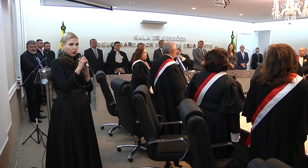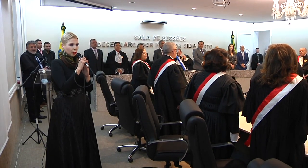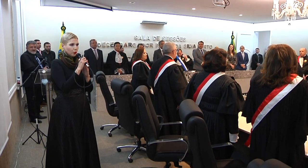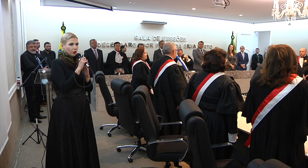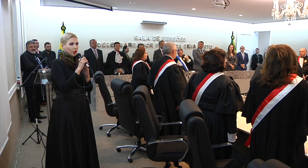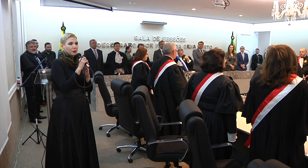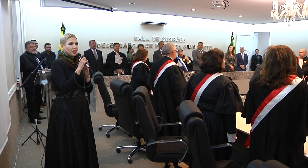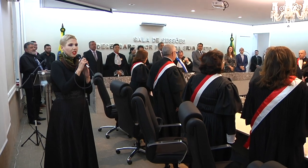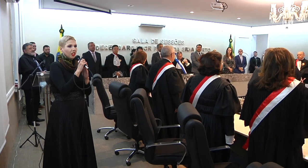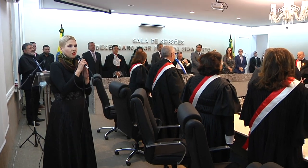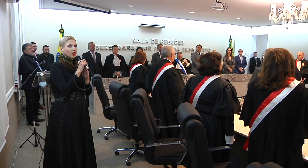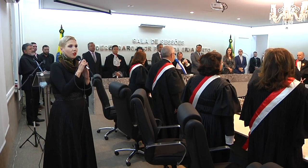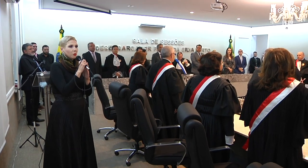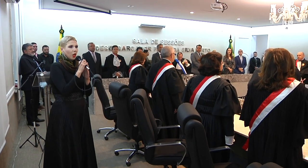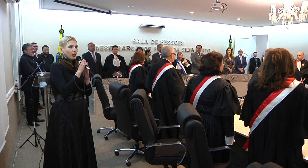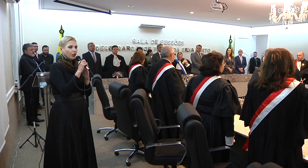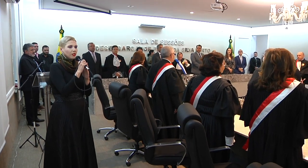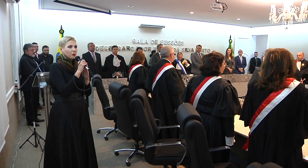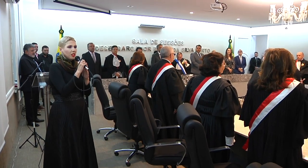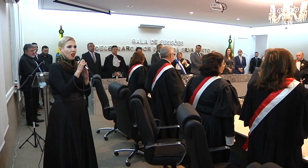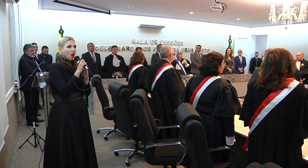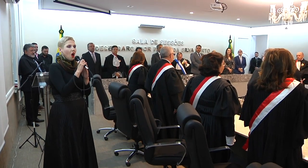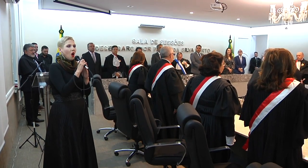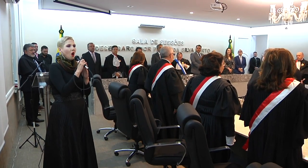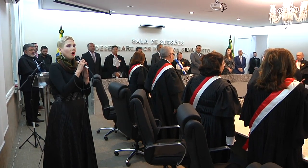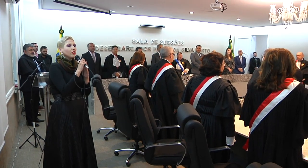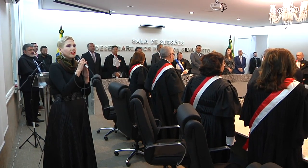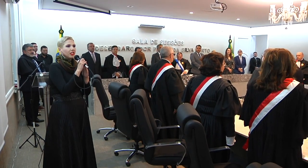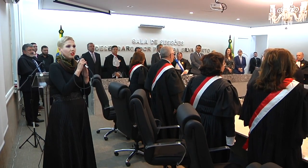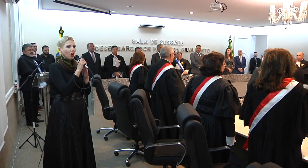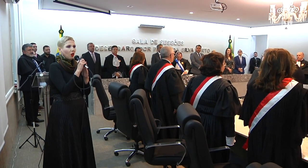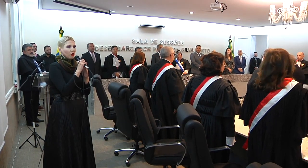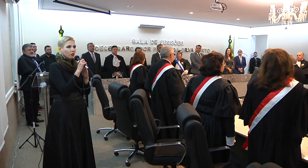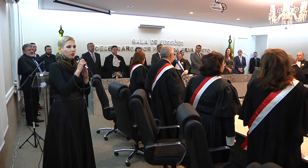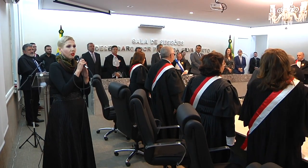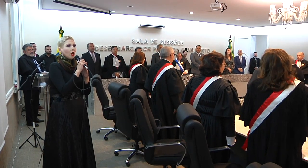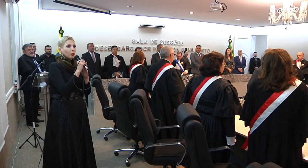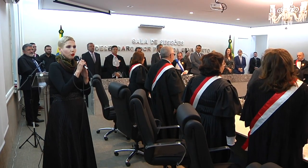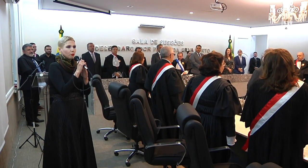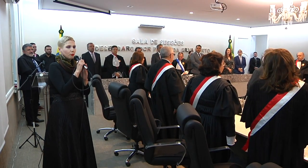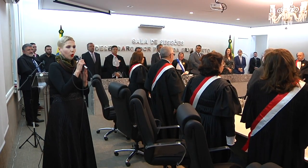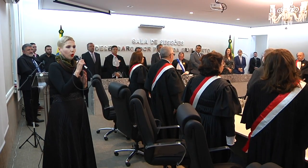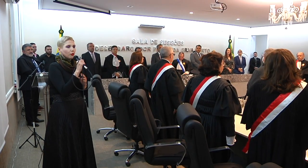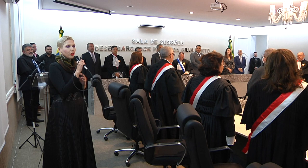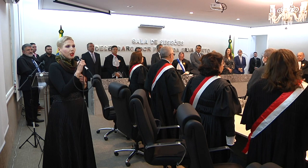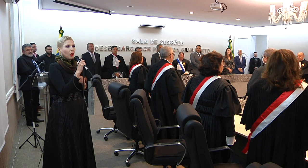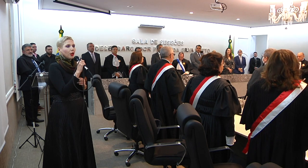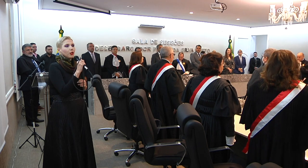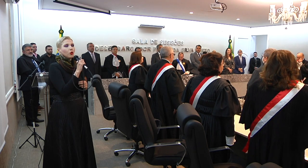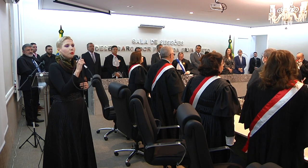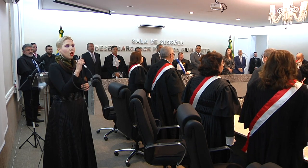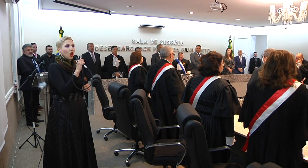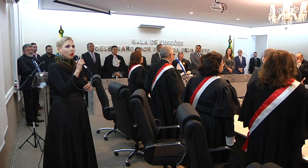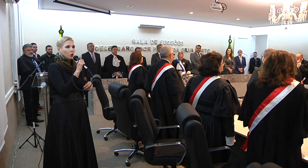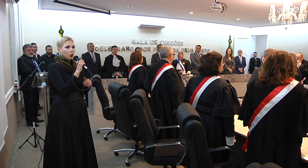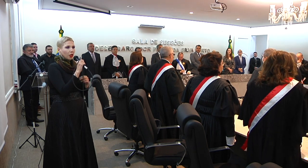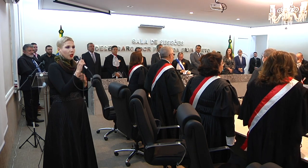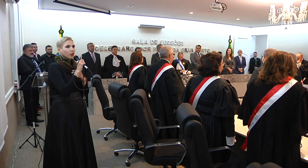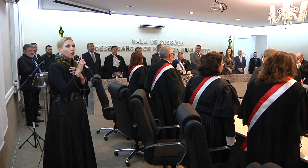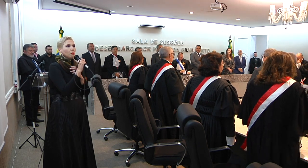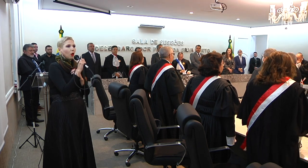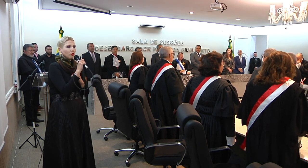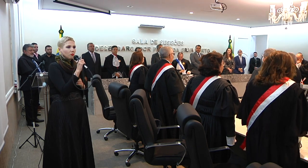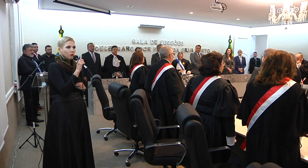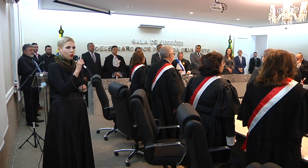ouviram do Ipiranga as margens plácidas de um povo eraicumbrado